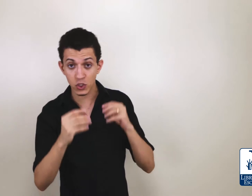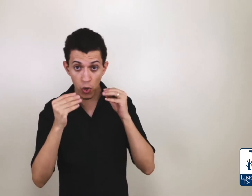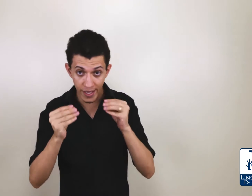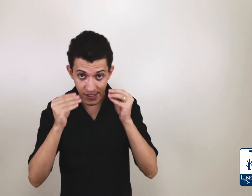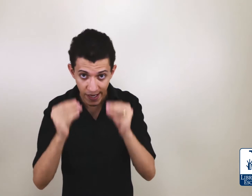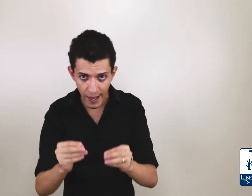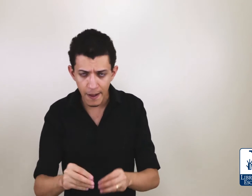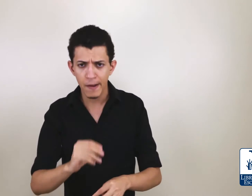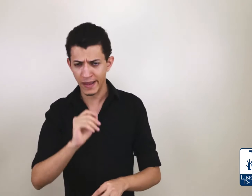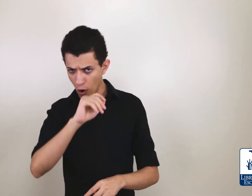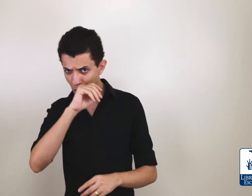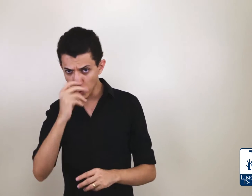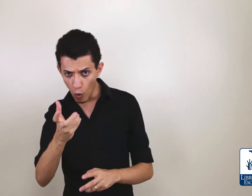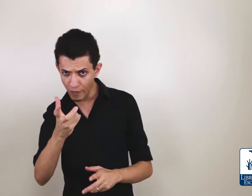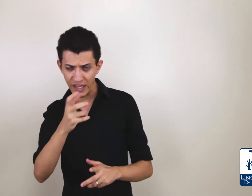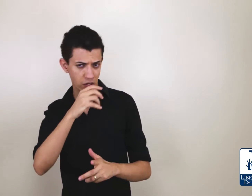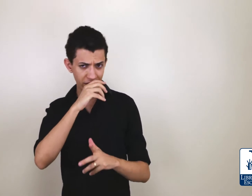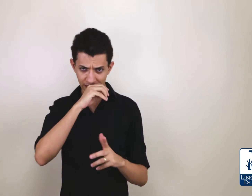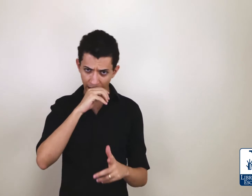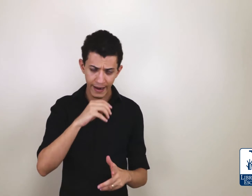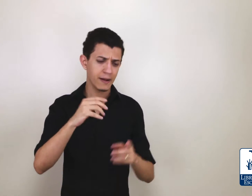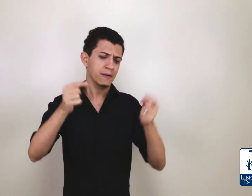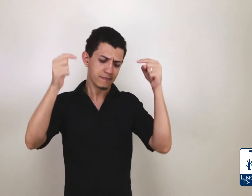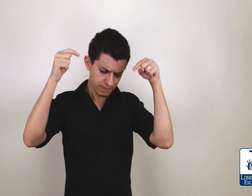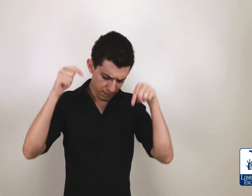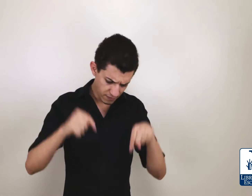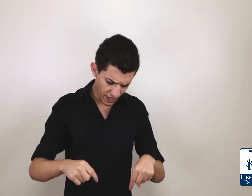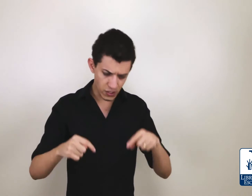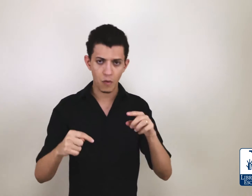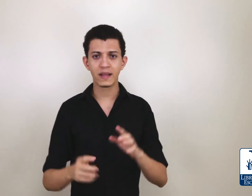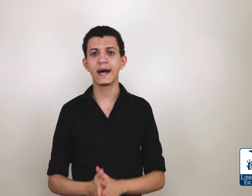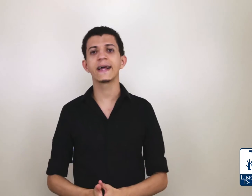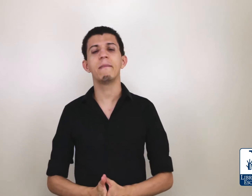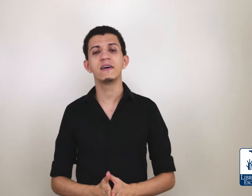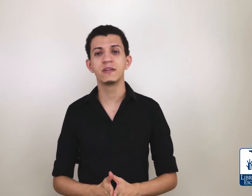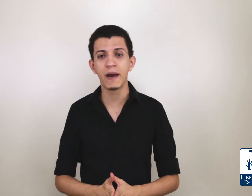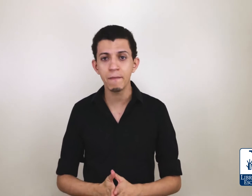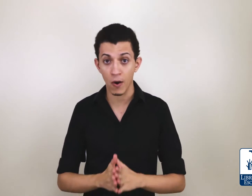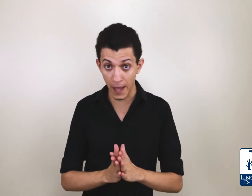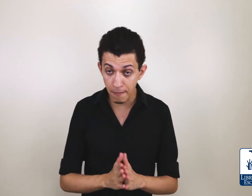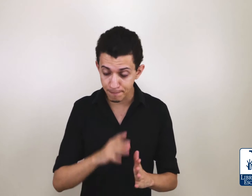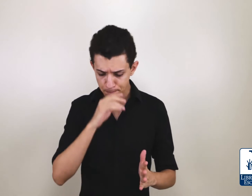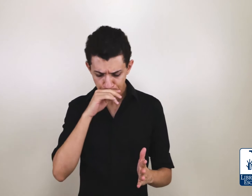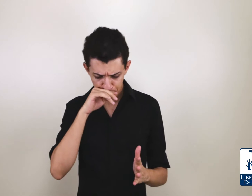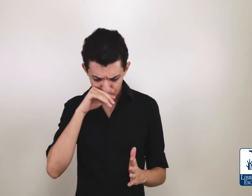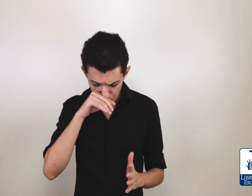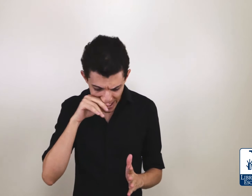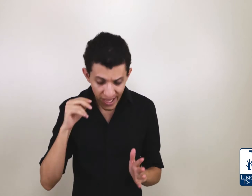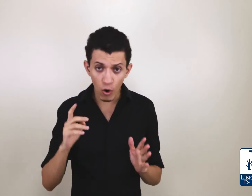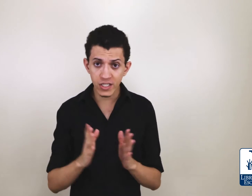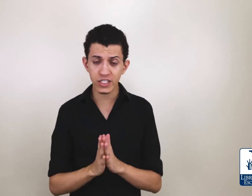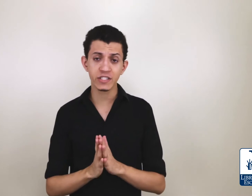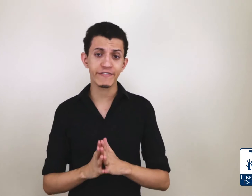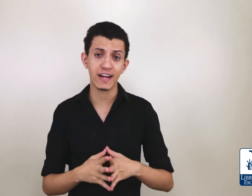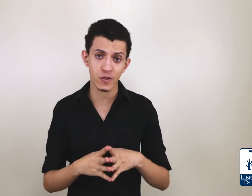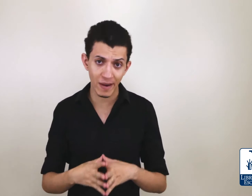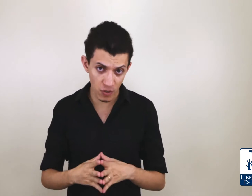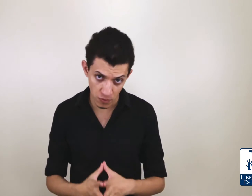mas sonha ser, tem alguma dúvida sobre essa área, deixe seu comentário aqui abaixo também, ok? E hoje a gente vai falar sobre mais alguns